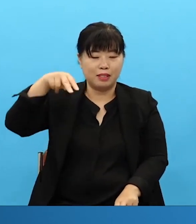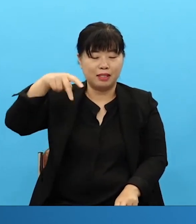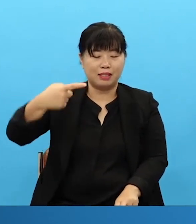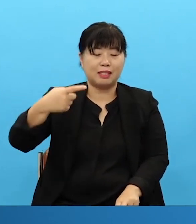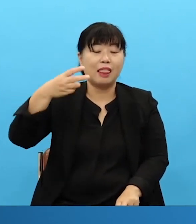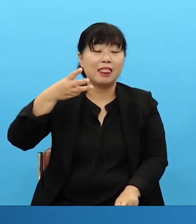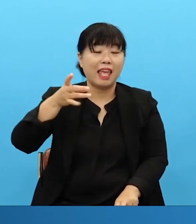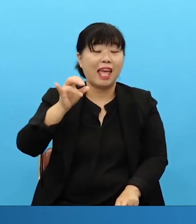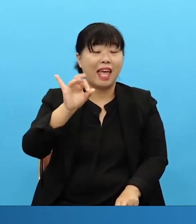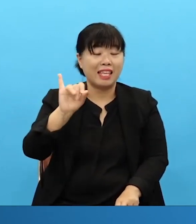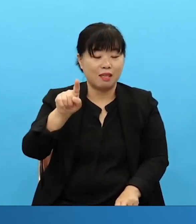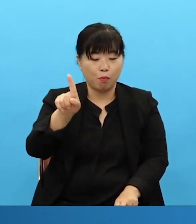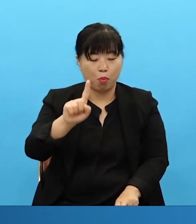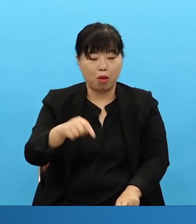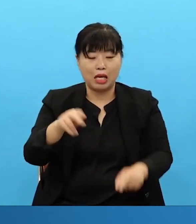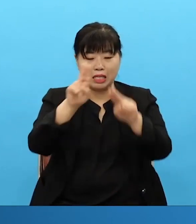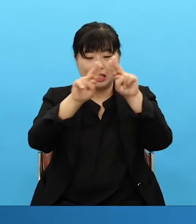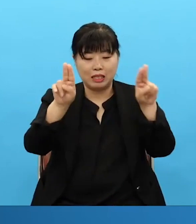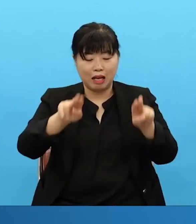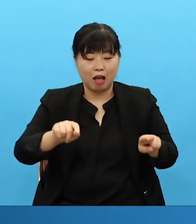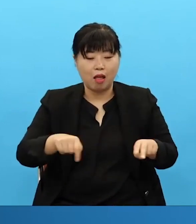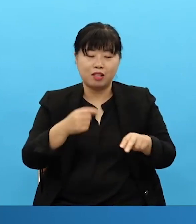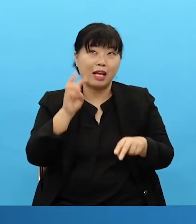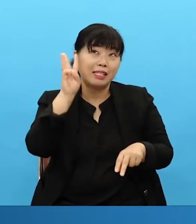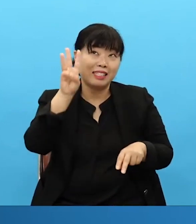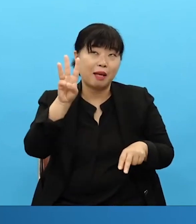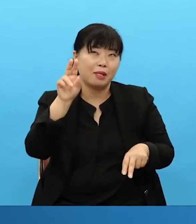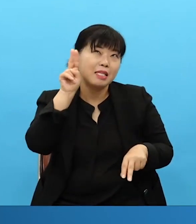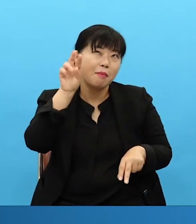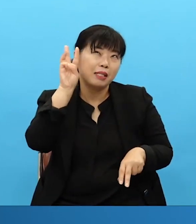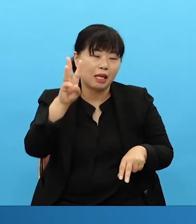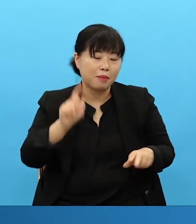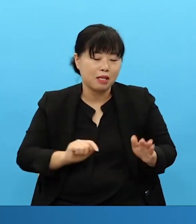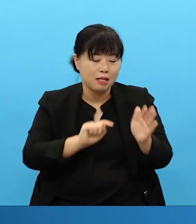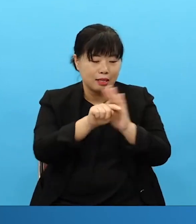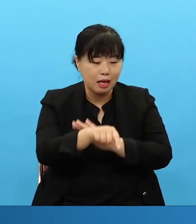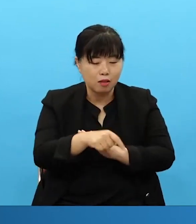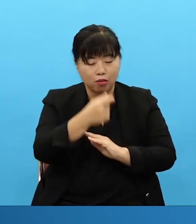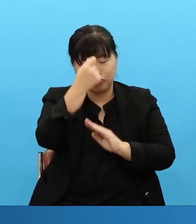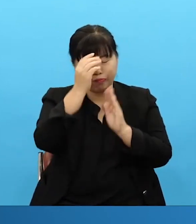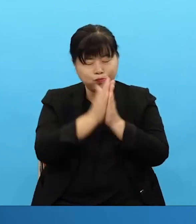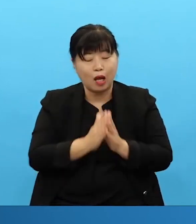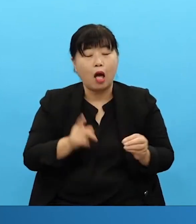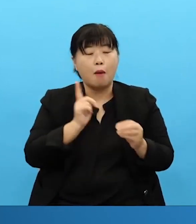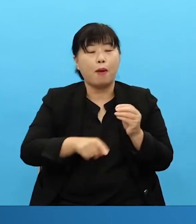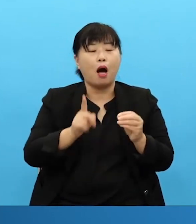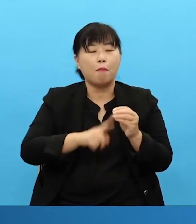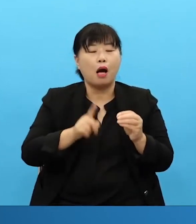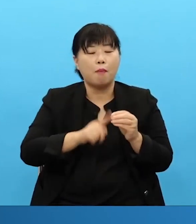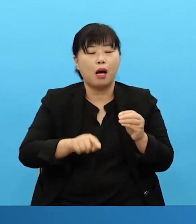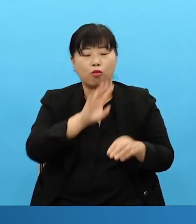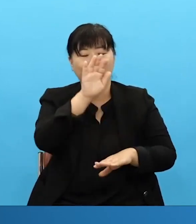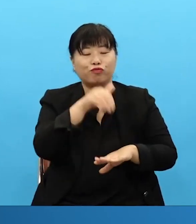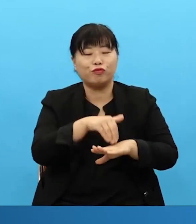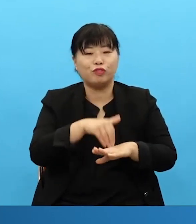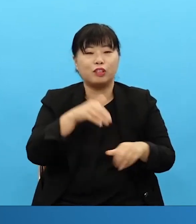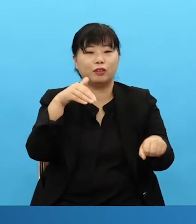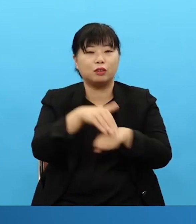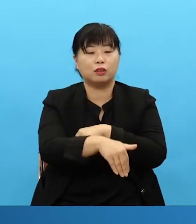but the church is sitting still then we're going to lose hold of all of it. We see that